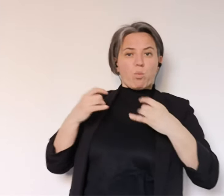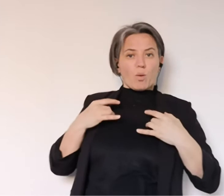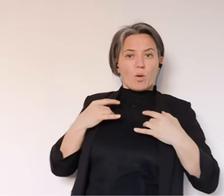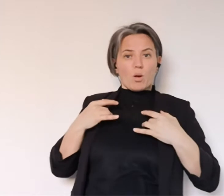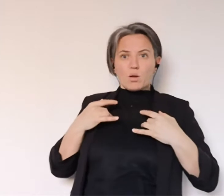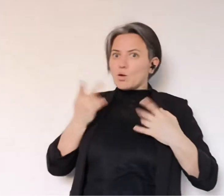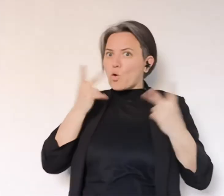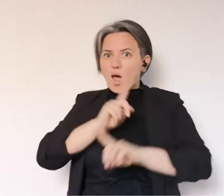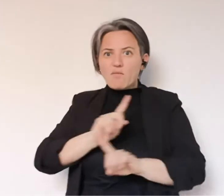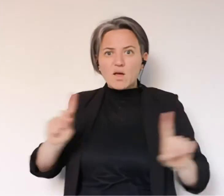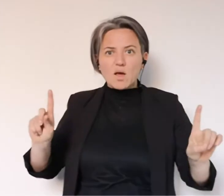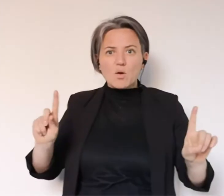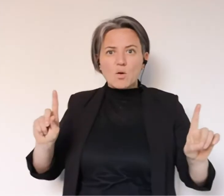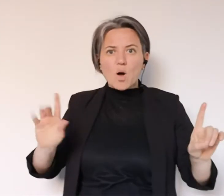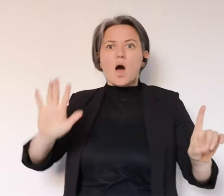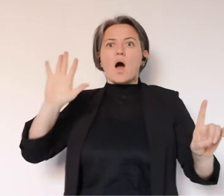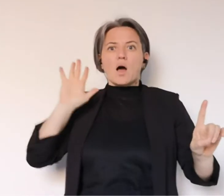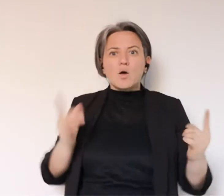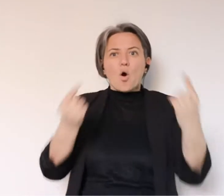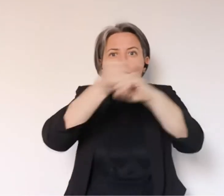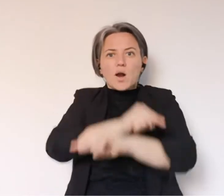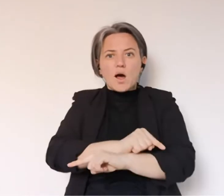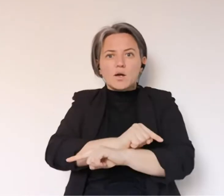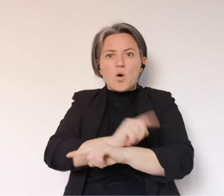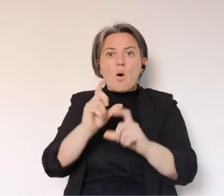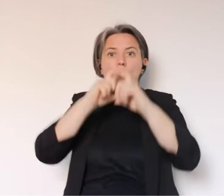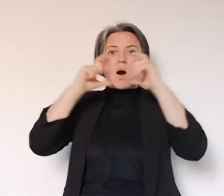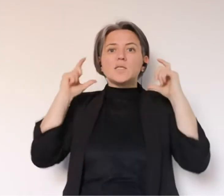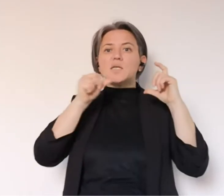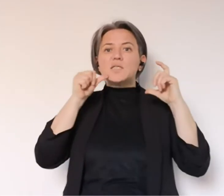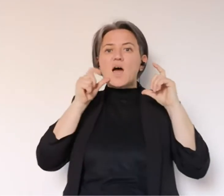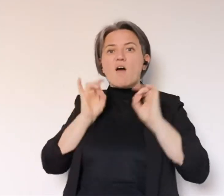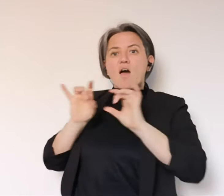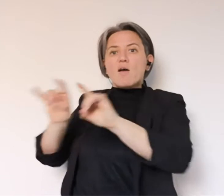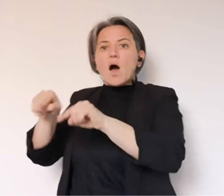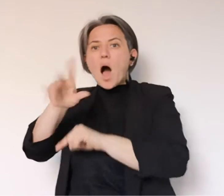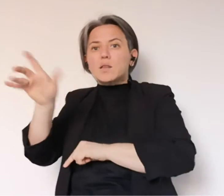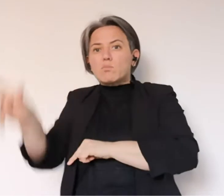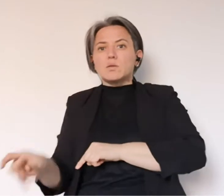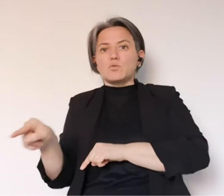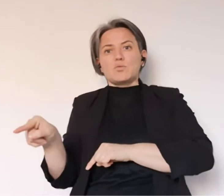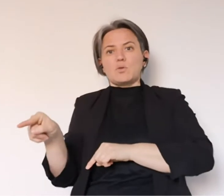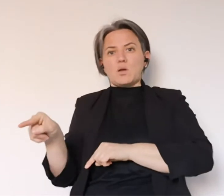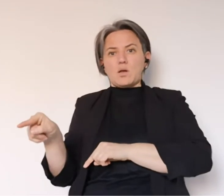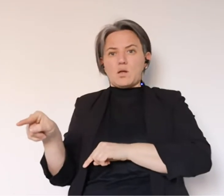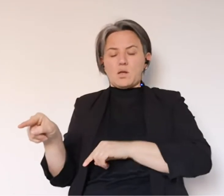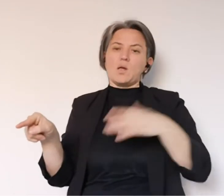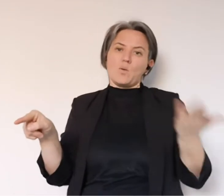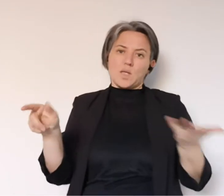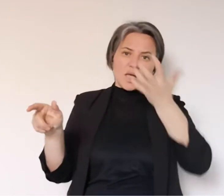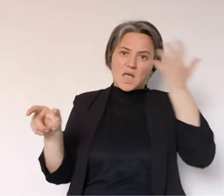metto io sono tranquillo perché non prendo niente, non è vero, anzi, io quella mascherina la